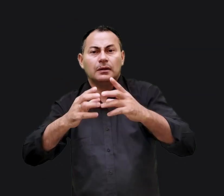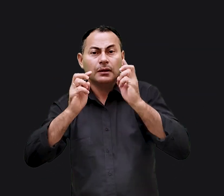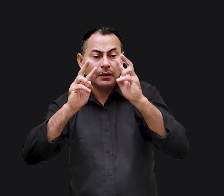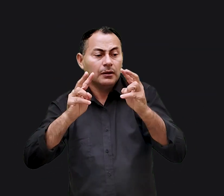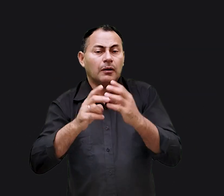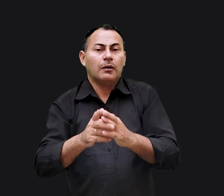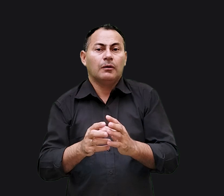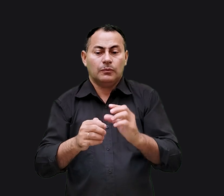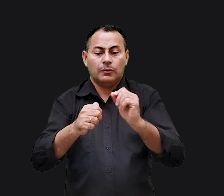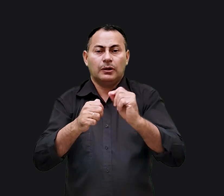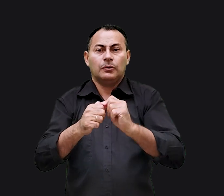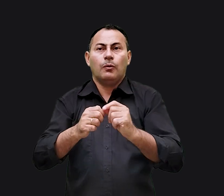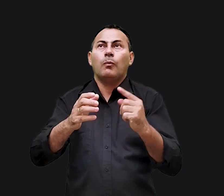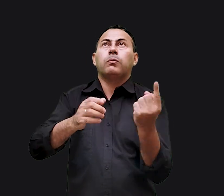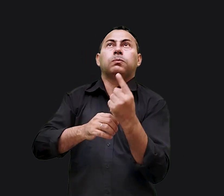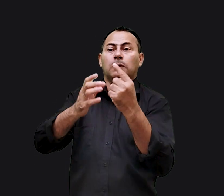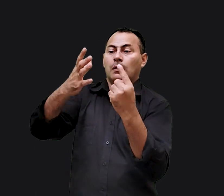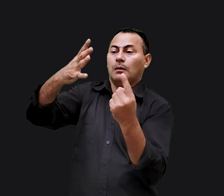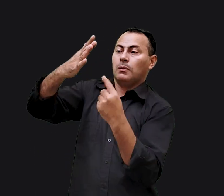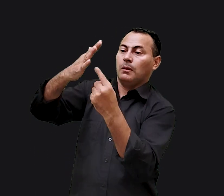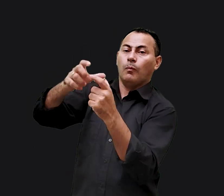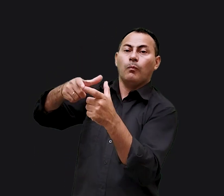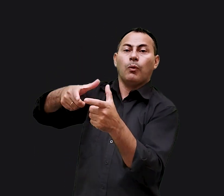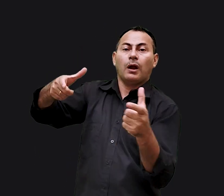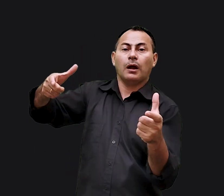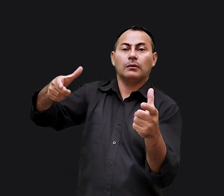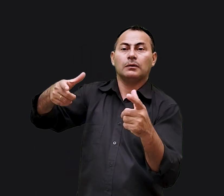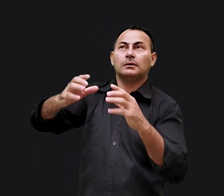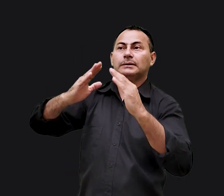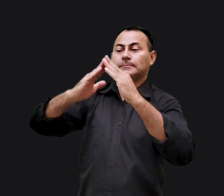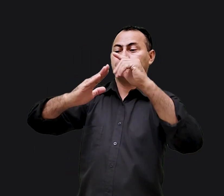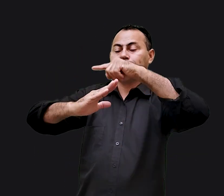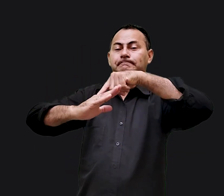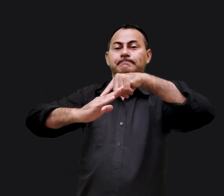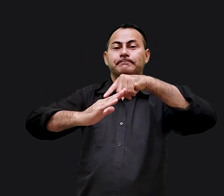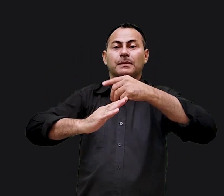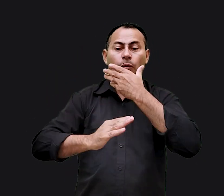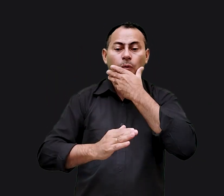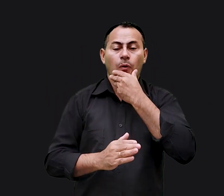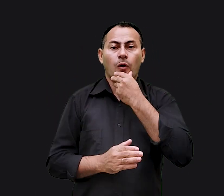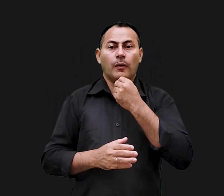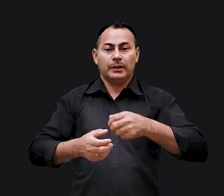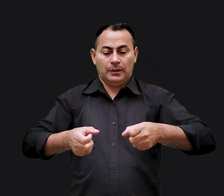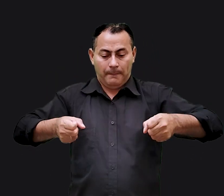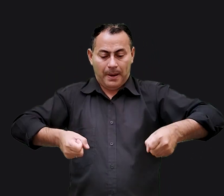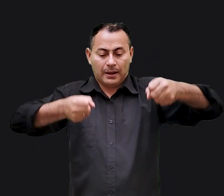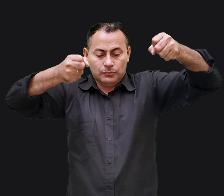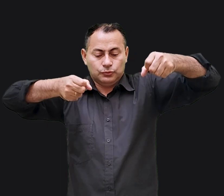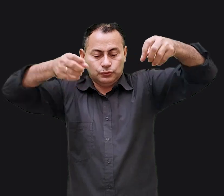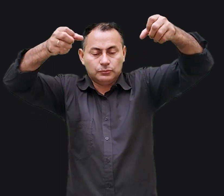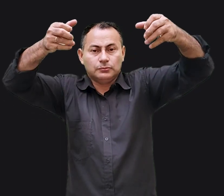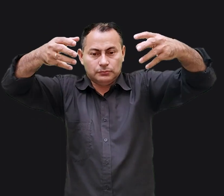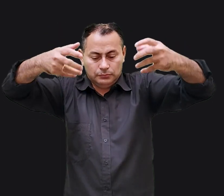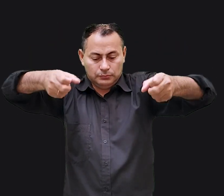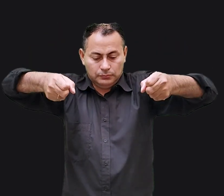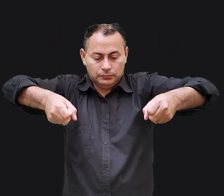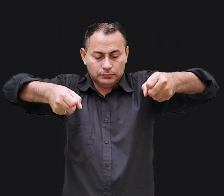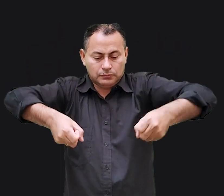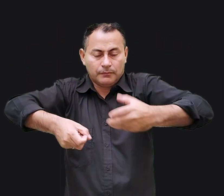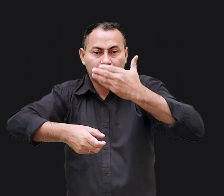teto e, de repente, forma-se um buraco no telhado. Daí, então, o homem, em uma maca, começa a ser baixado